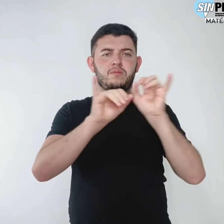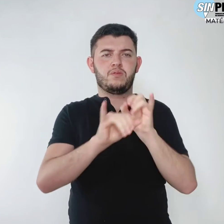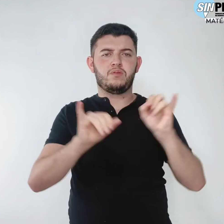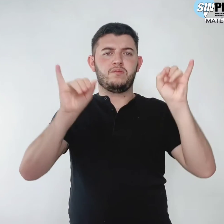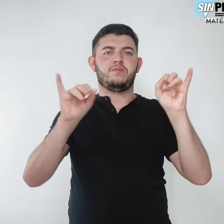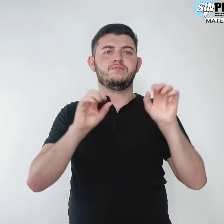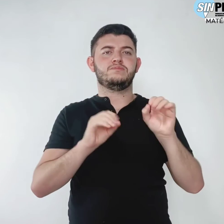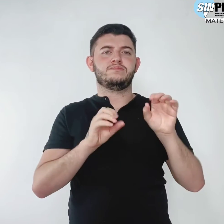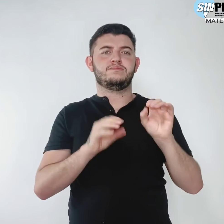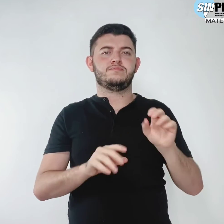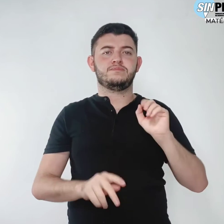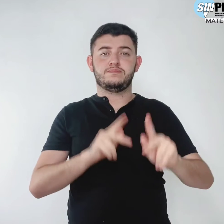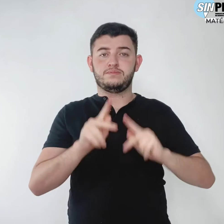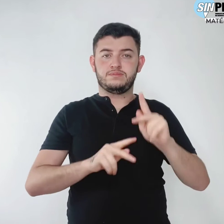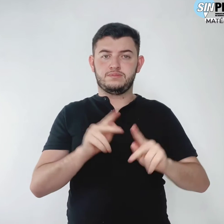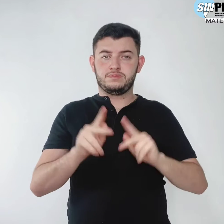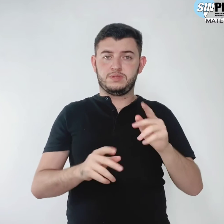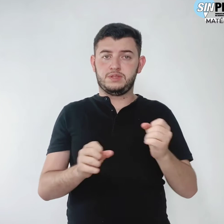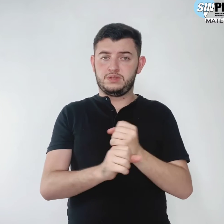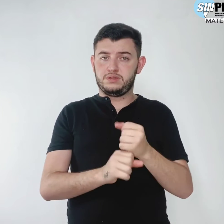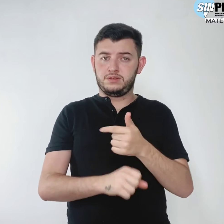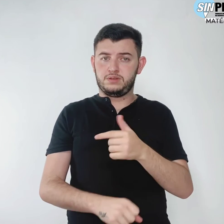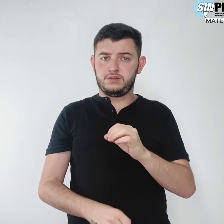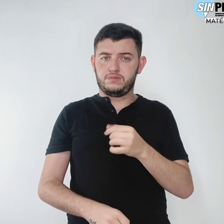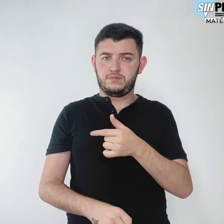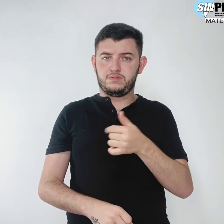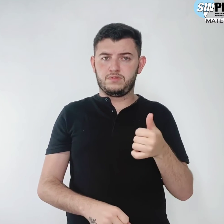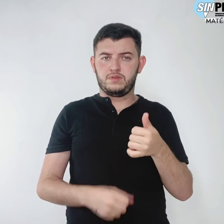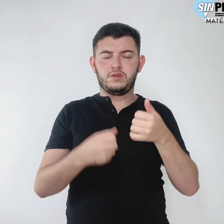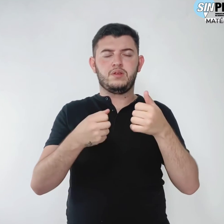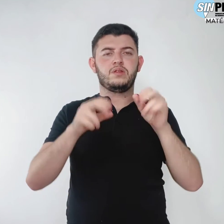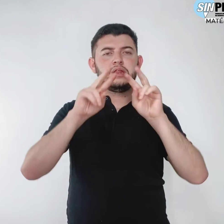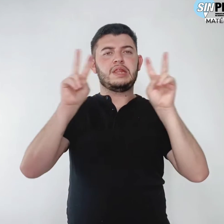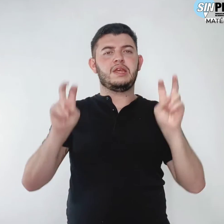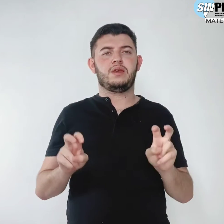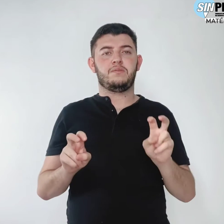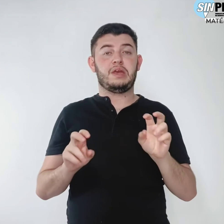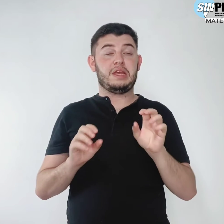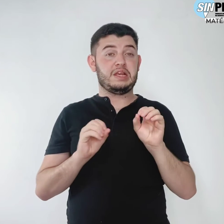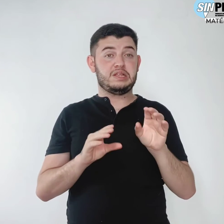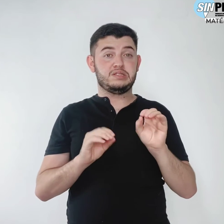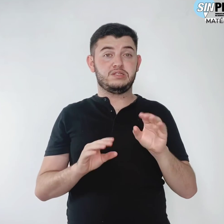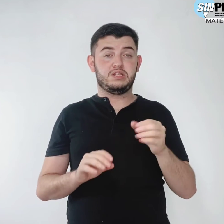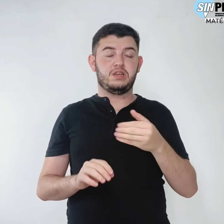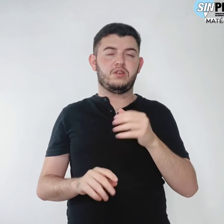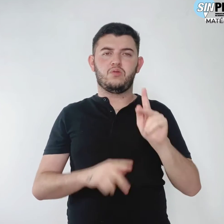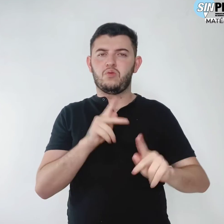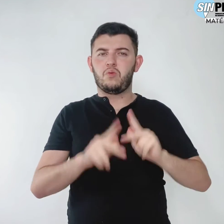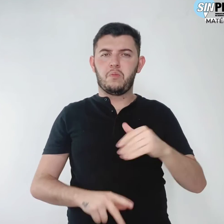Pública, que neste ano traz o tema Sem Ensino Público, Sem Chance.